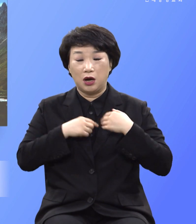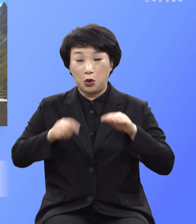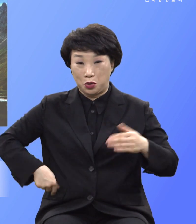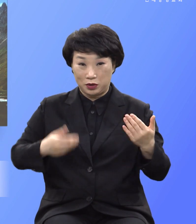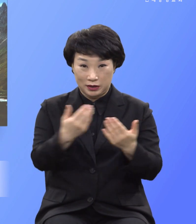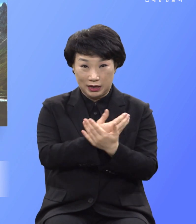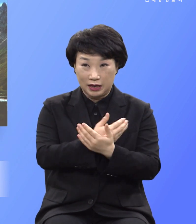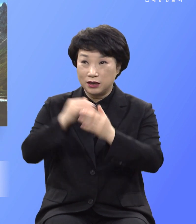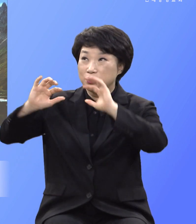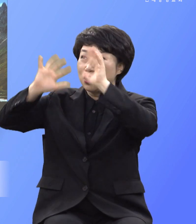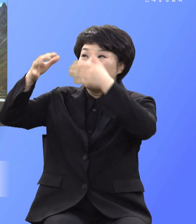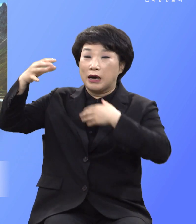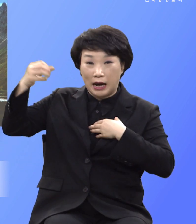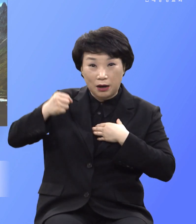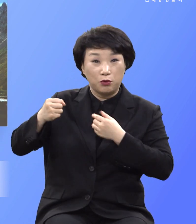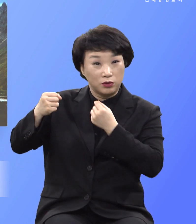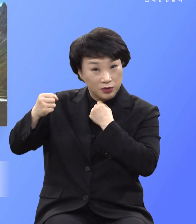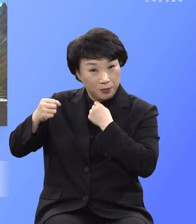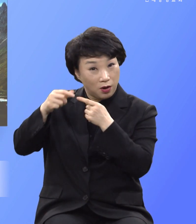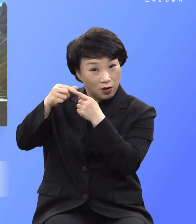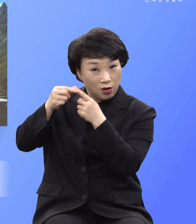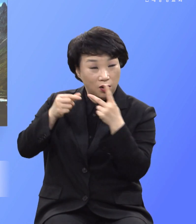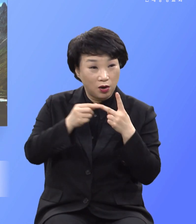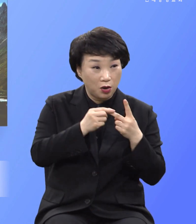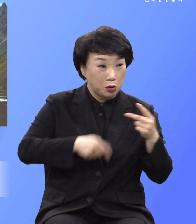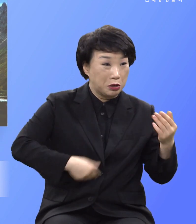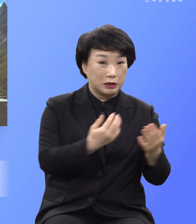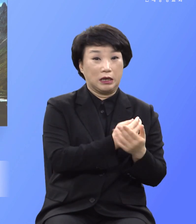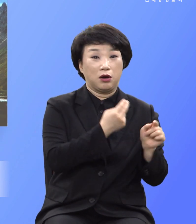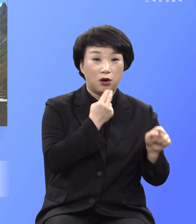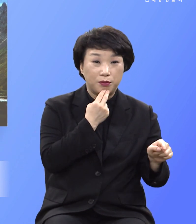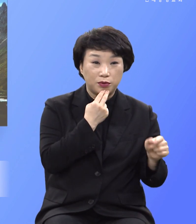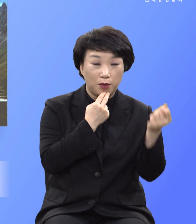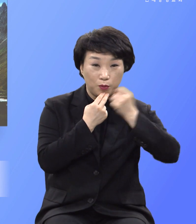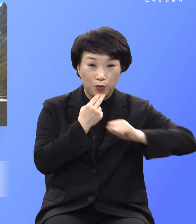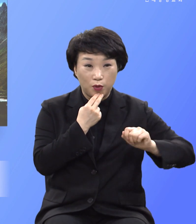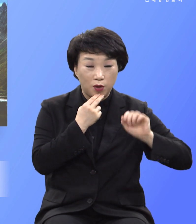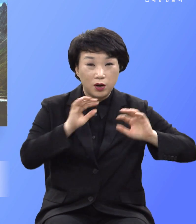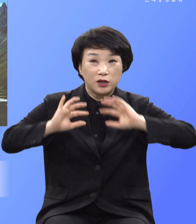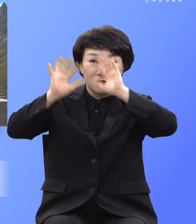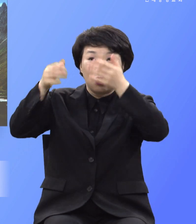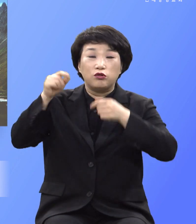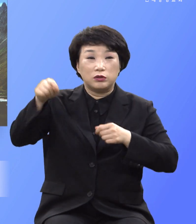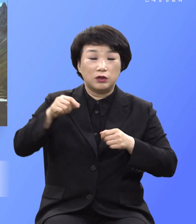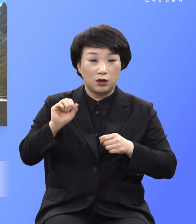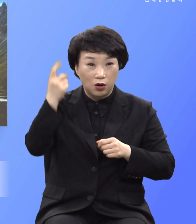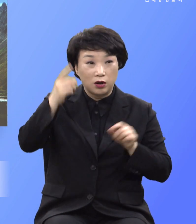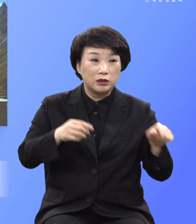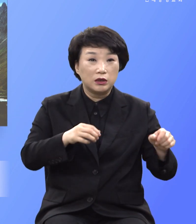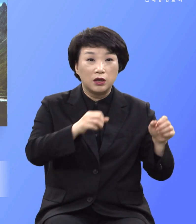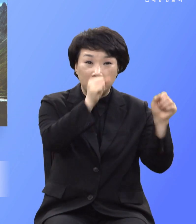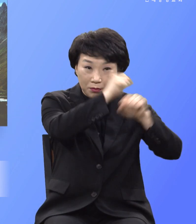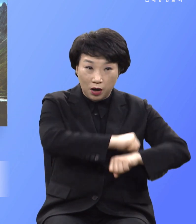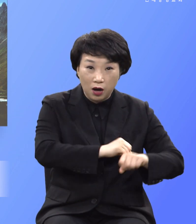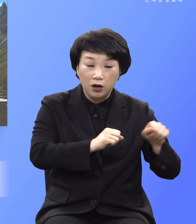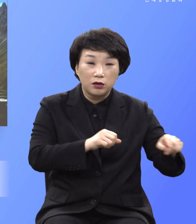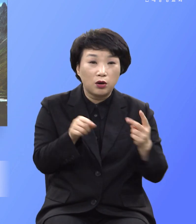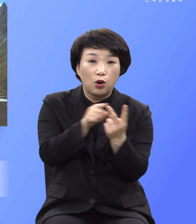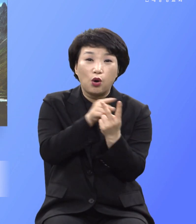천국을 가질 것이냐 회개하지 않고 도전해서 천국에게 멸망당할 것이냐 둘 중에